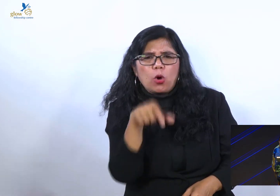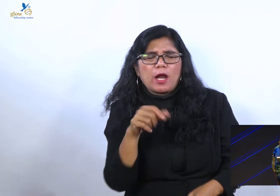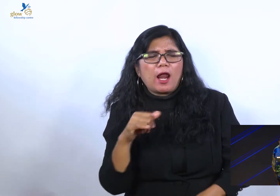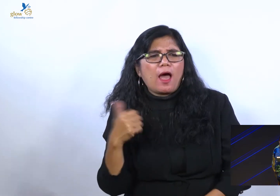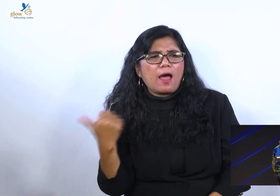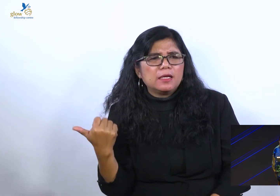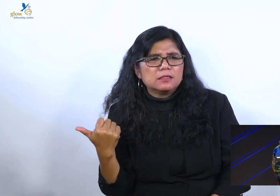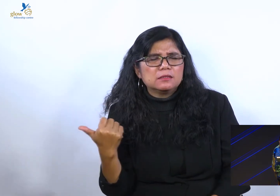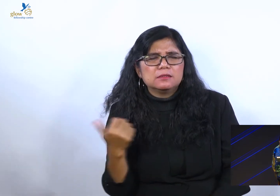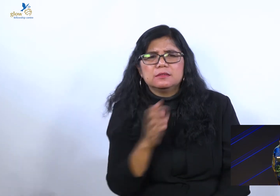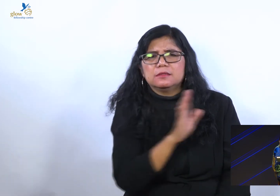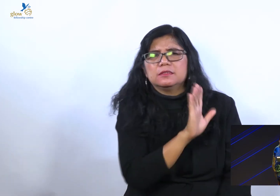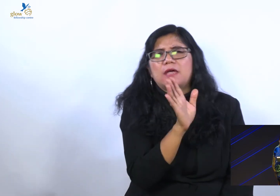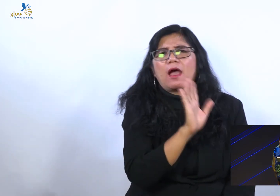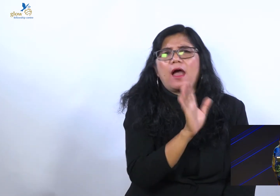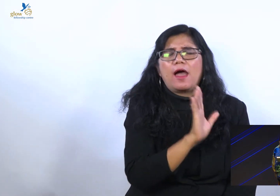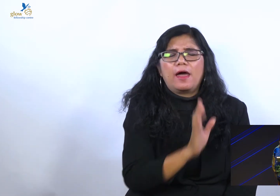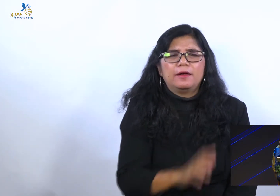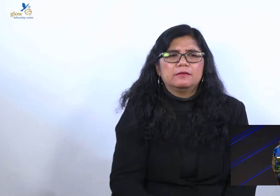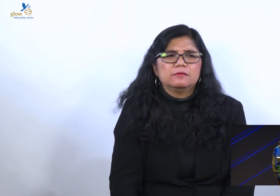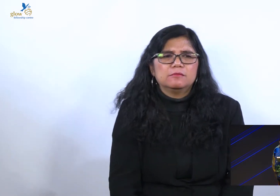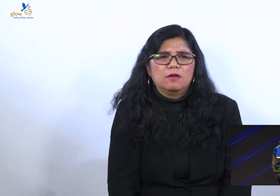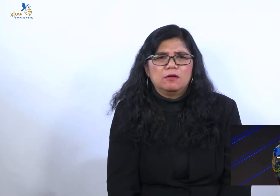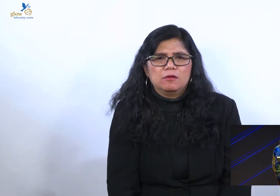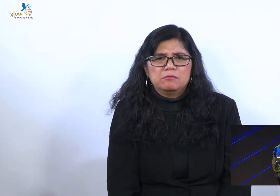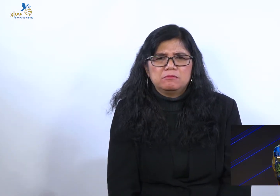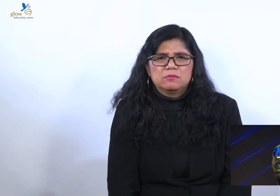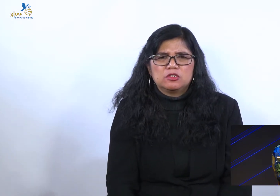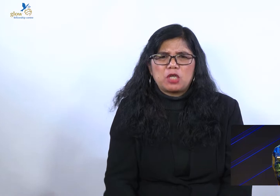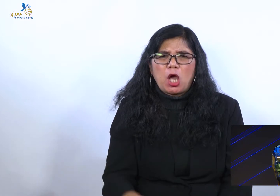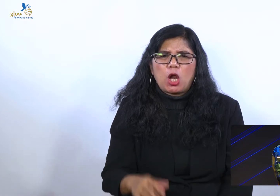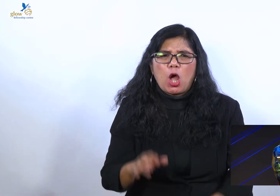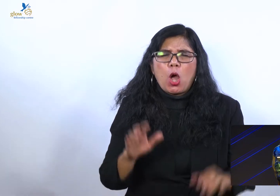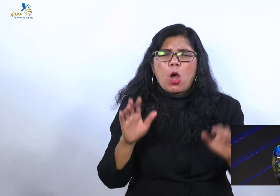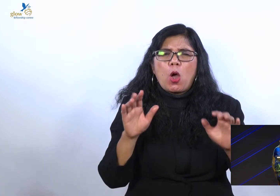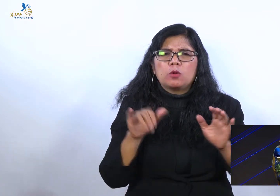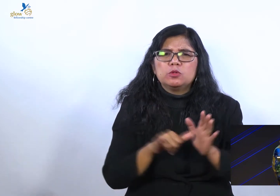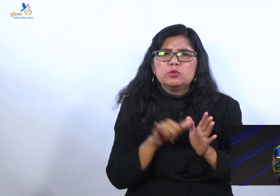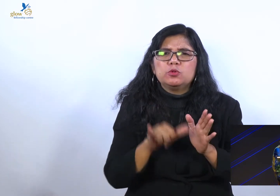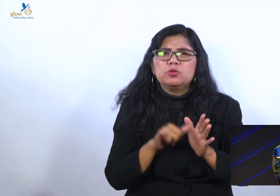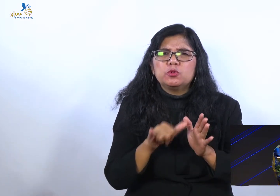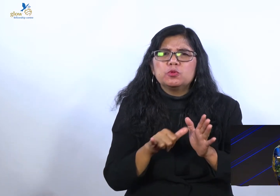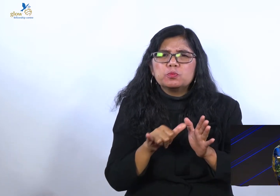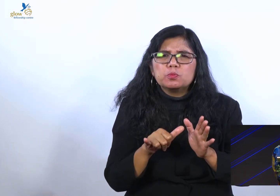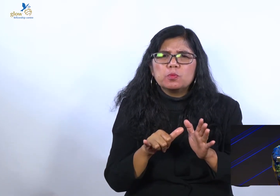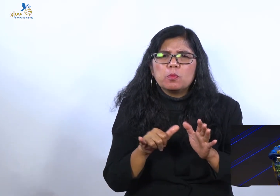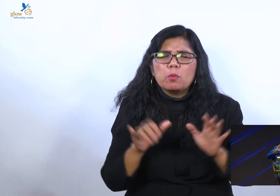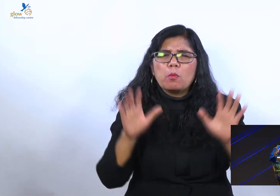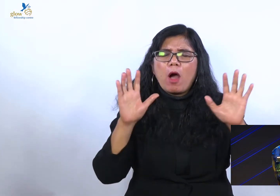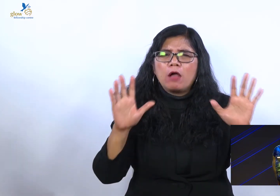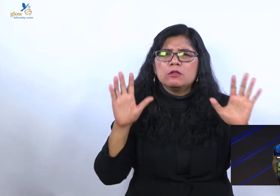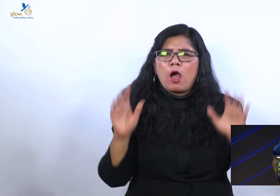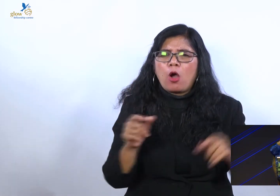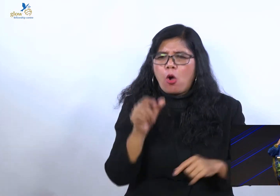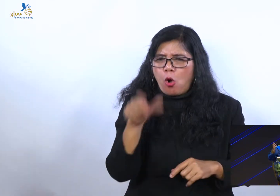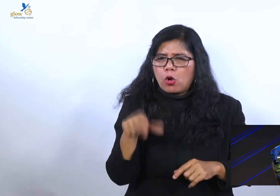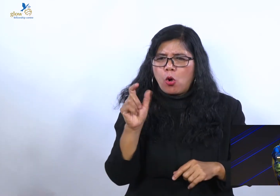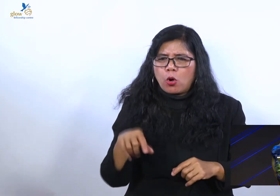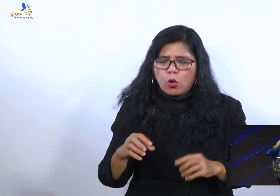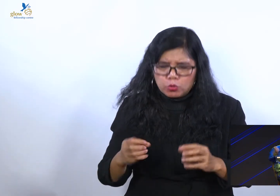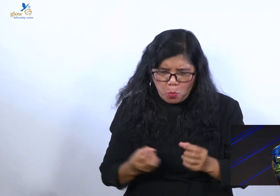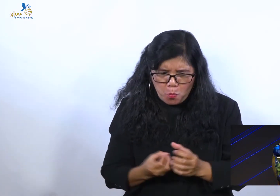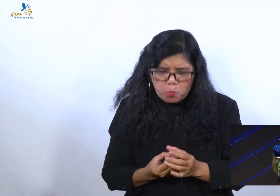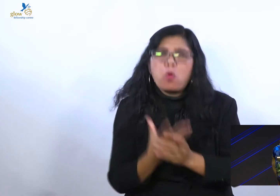Kan sekarang banyak sekali orang yang bangga. Bisa menciptakan akun-akun satir. Tujuannya untuk membongkar